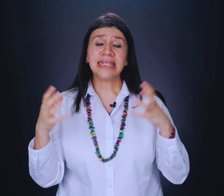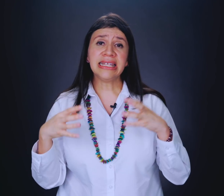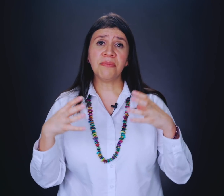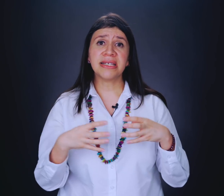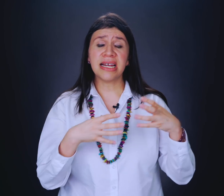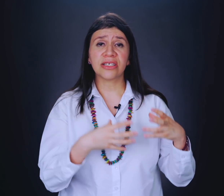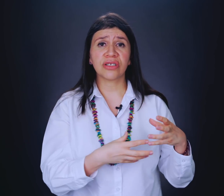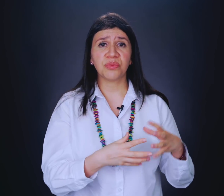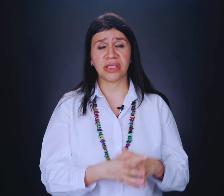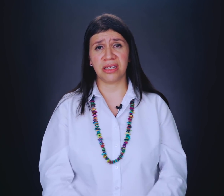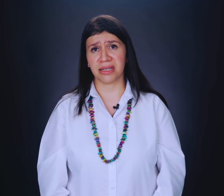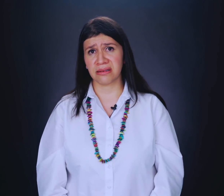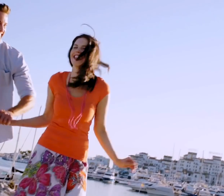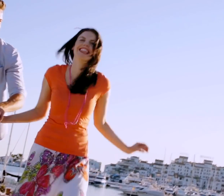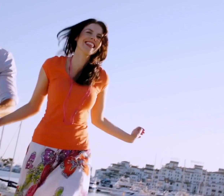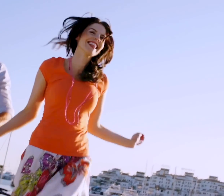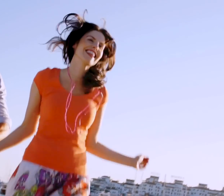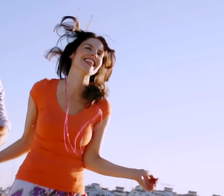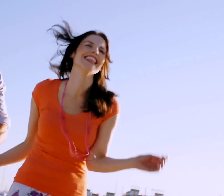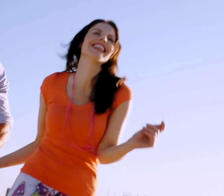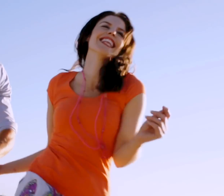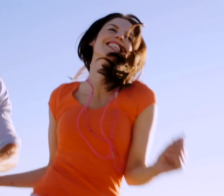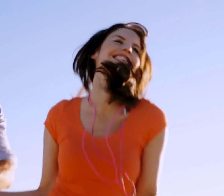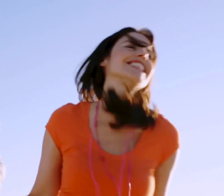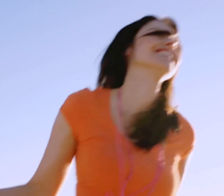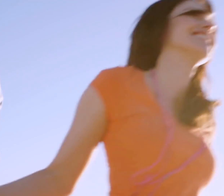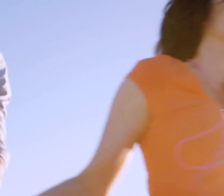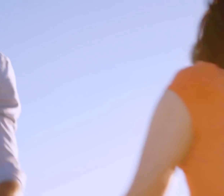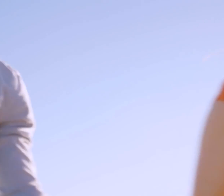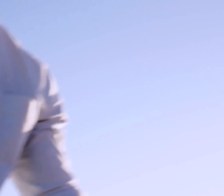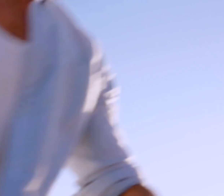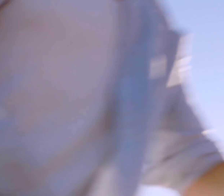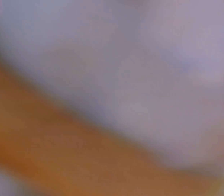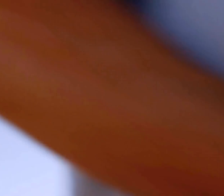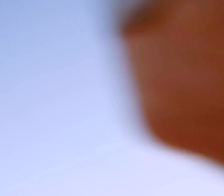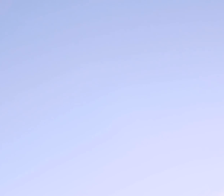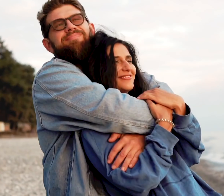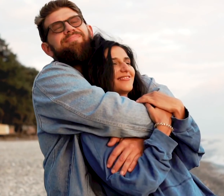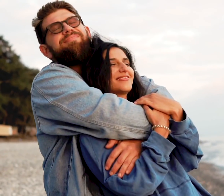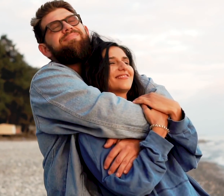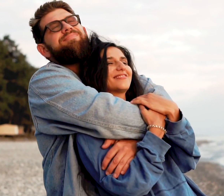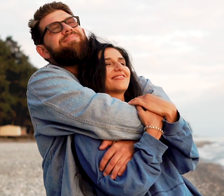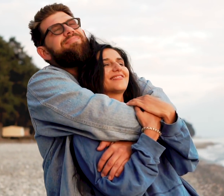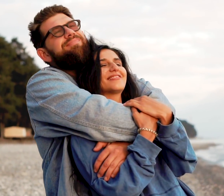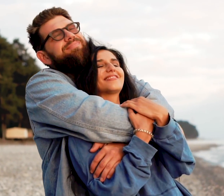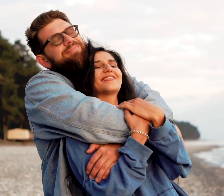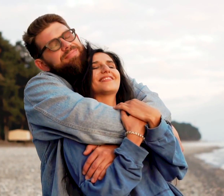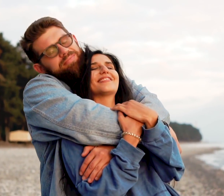trata de pensar en las cosas positivas. O sea, tiene que haber algo bueno para que tú estés pensando que quieres estar con esta pareja. Y si no es